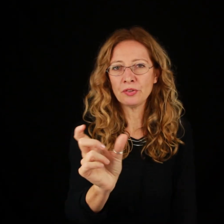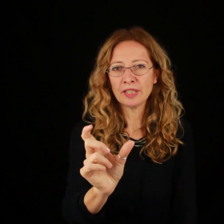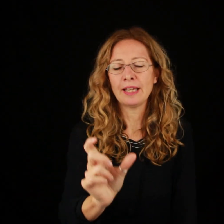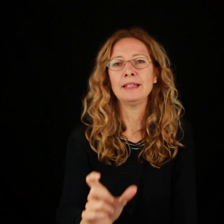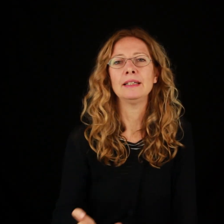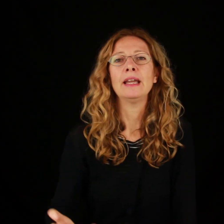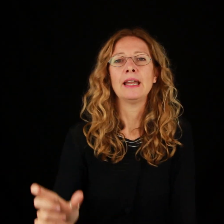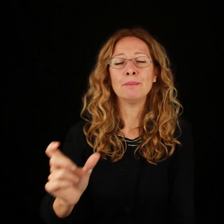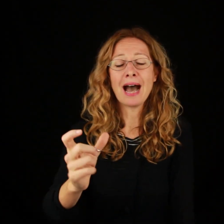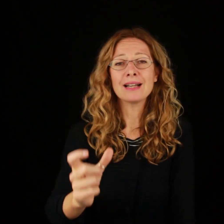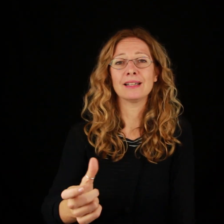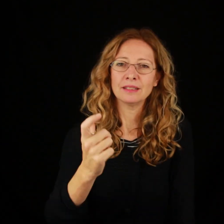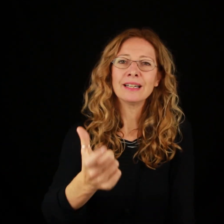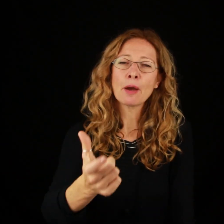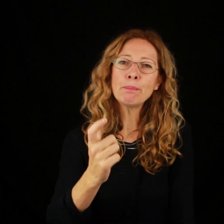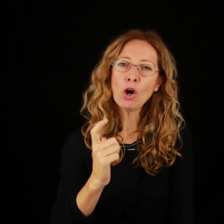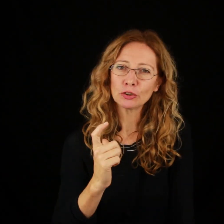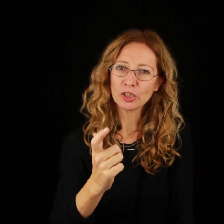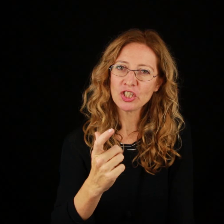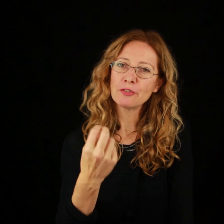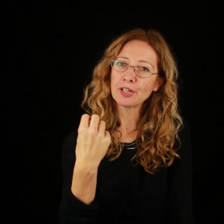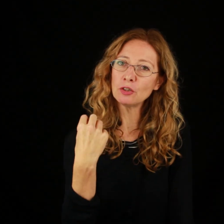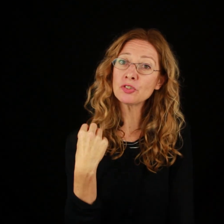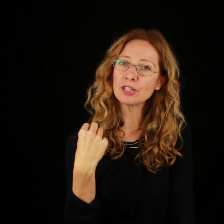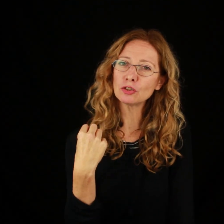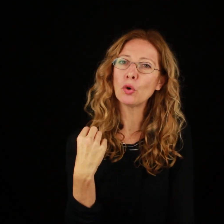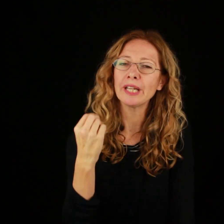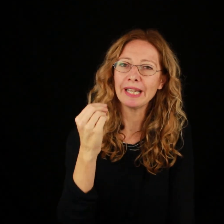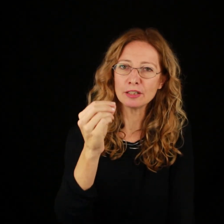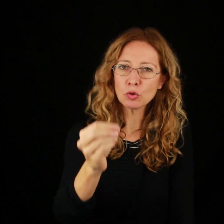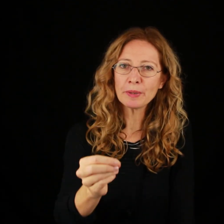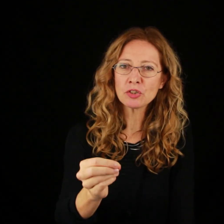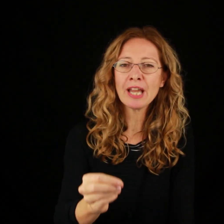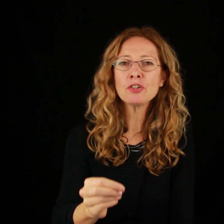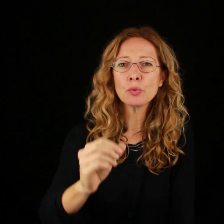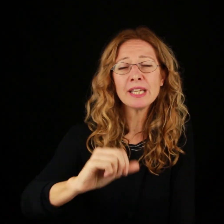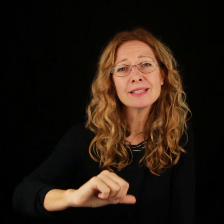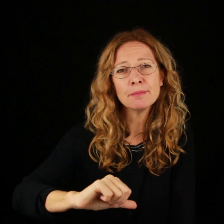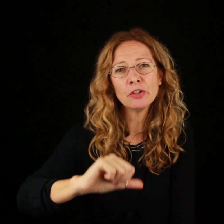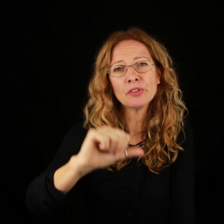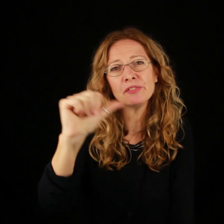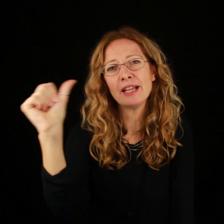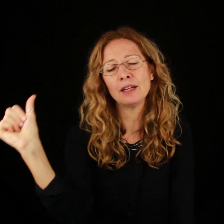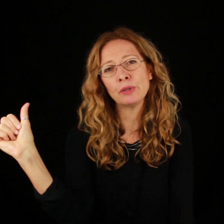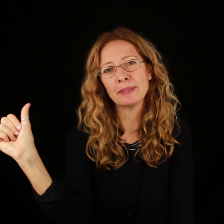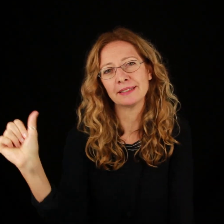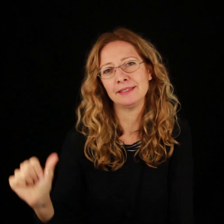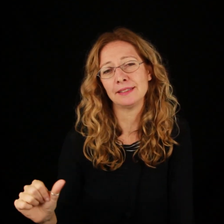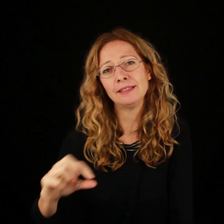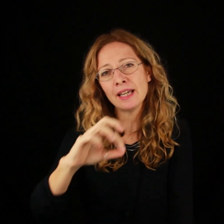fratelli ma anche nel rapporto che c'è fra lo scrittore e il suo personaggio qui Simenon rivela una parte di sé ed è